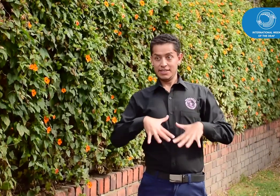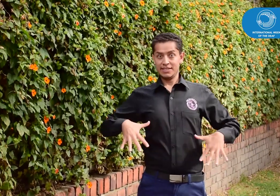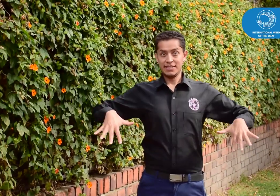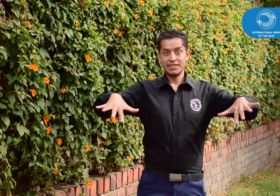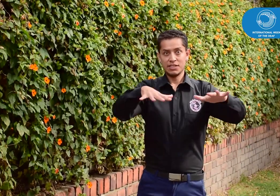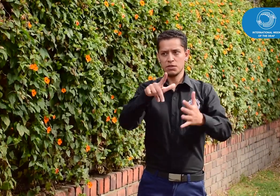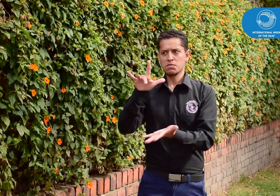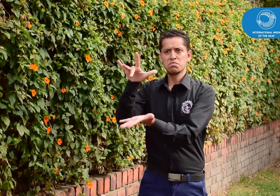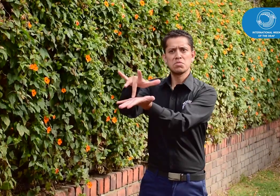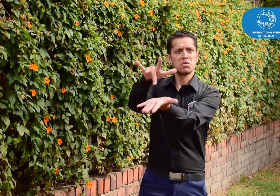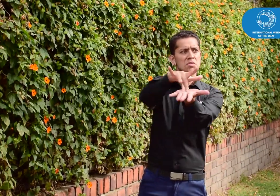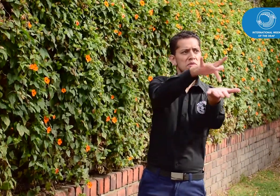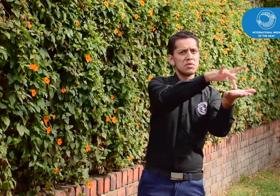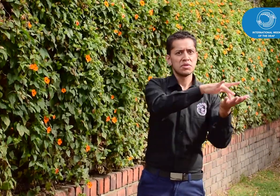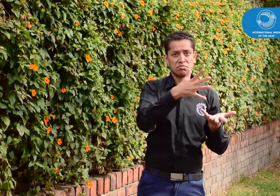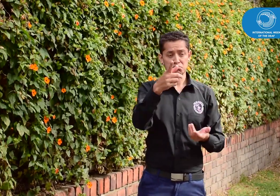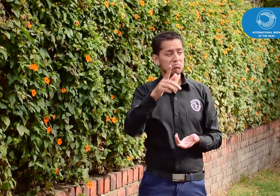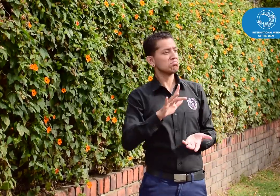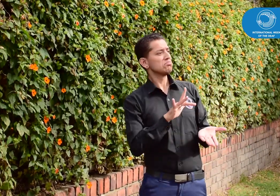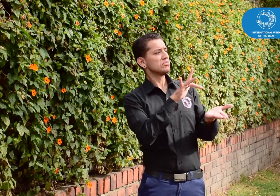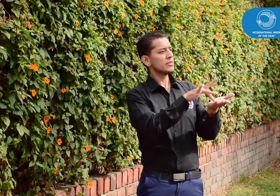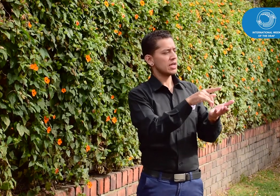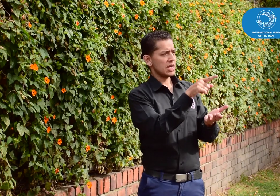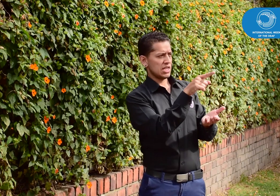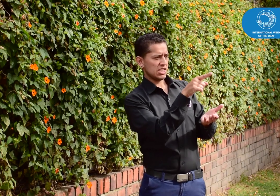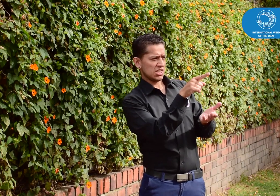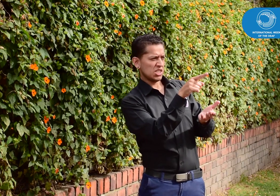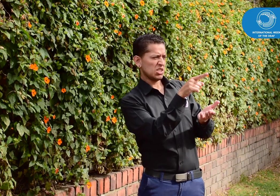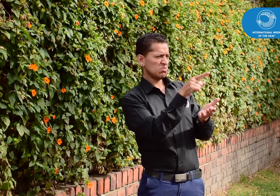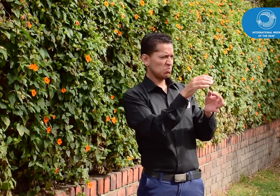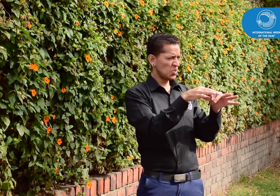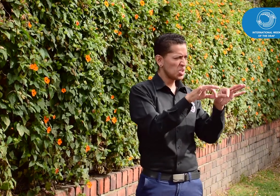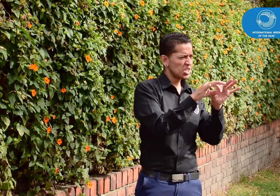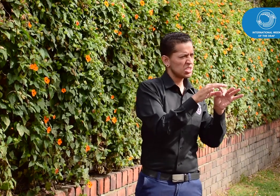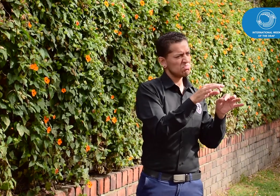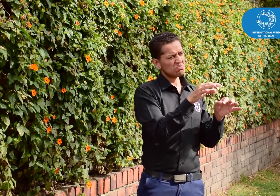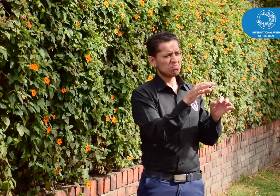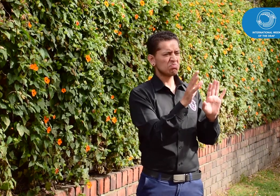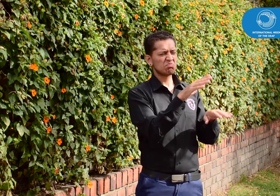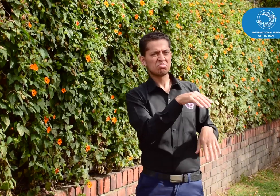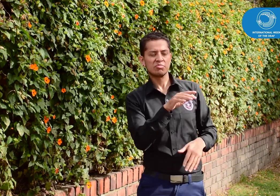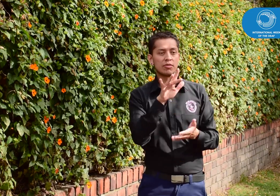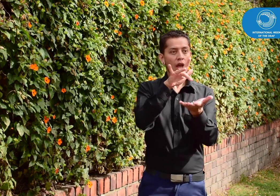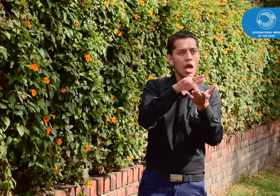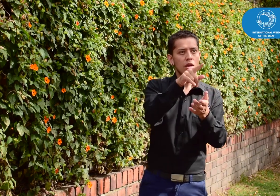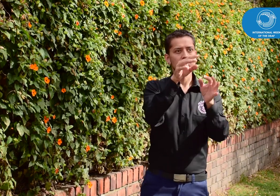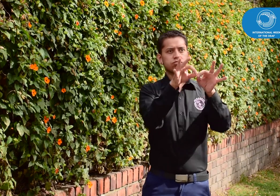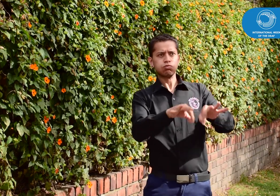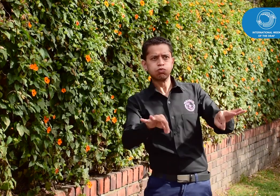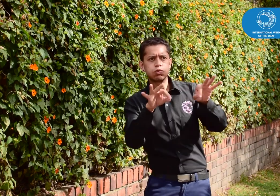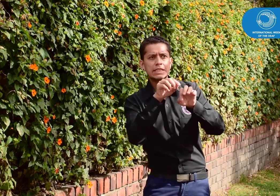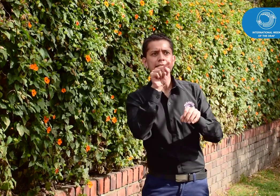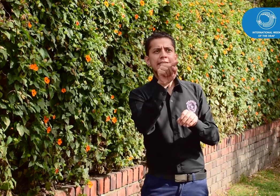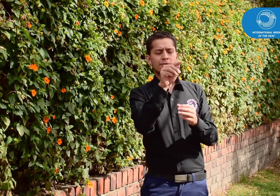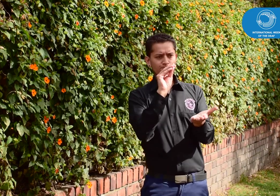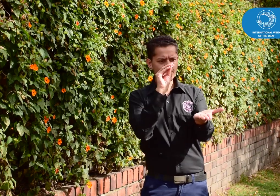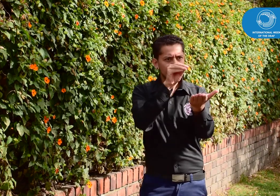No se debe pensar que dependiendo de la importancia del espacio, se puede incluir o no en su agenda a las personas